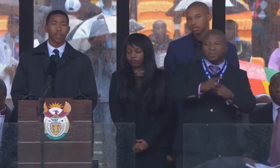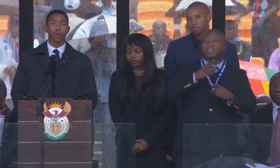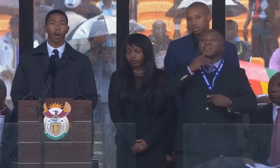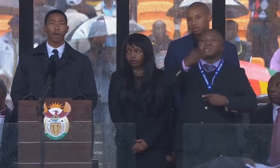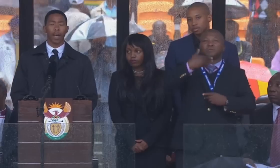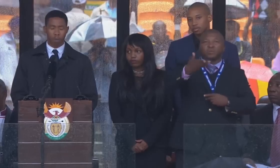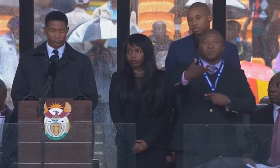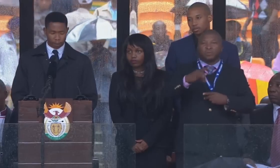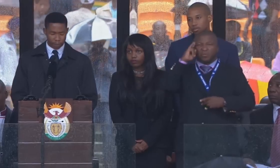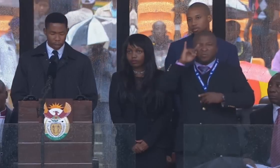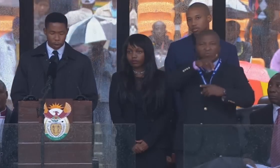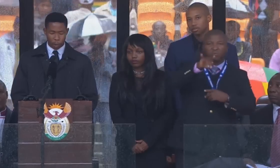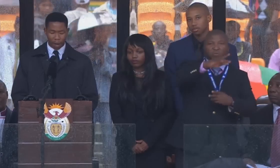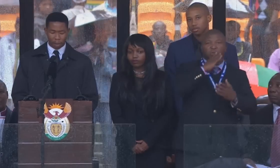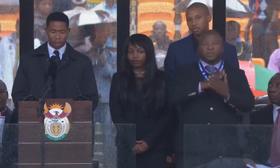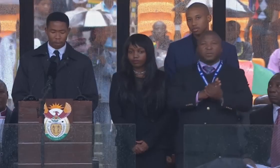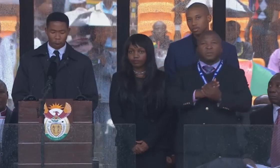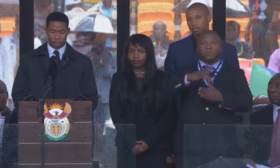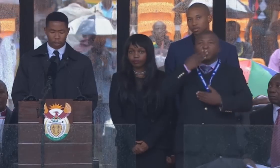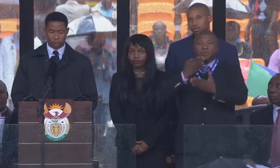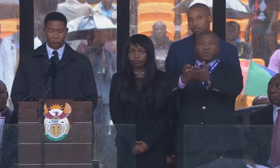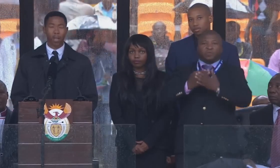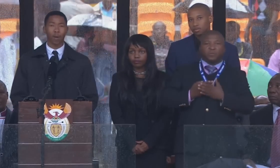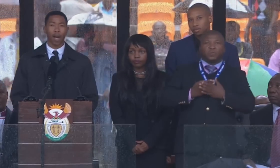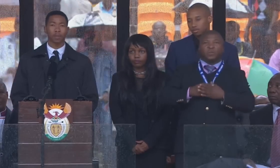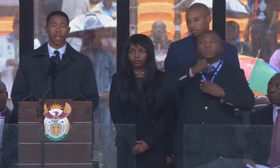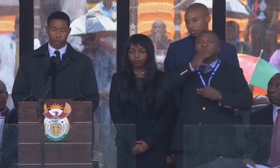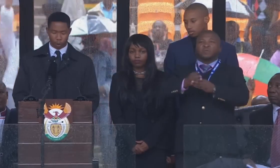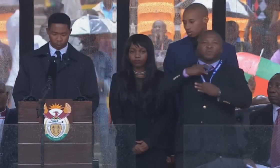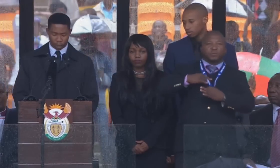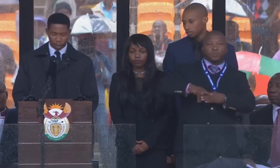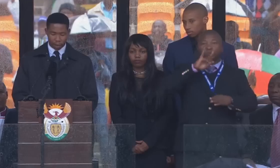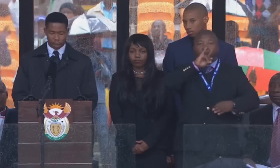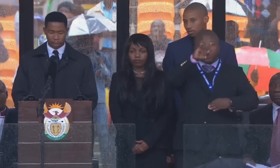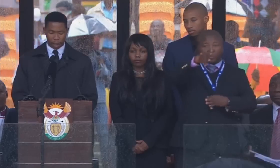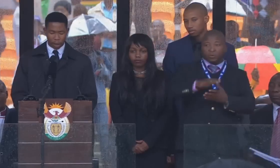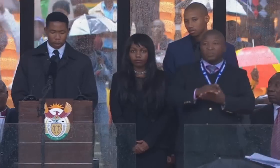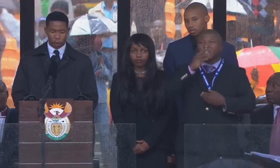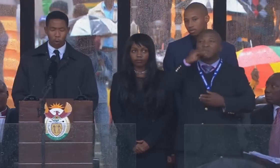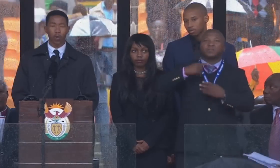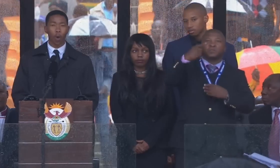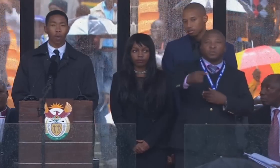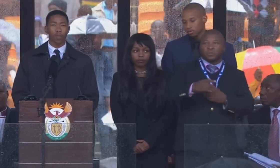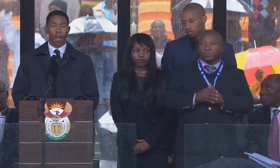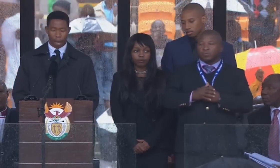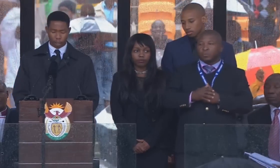todos É só querer, então vai acontecer Todos nossos